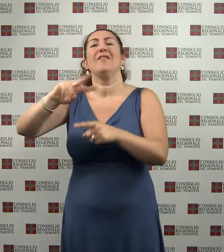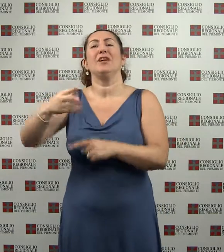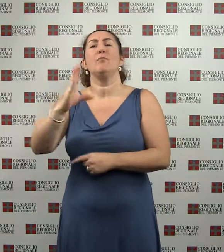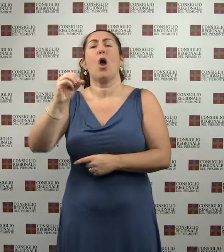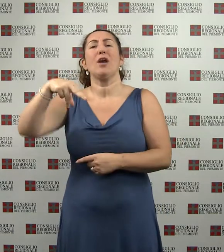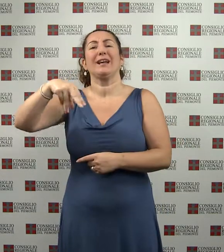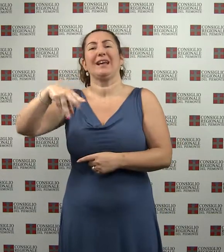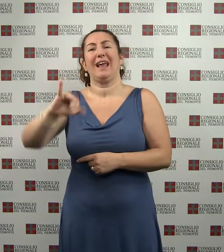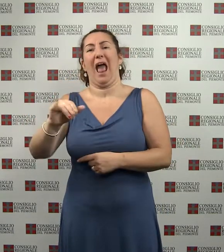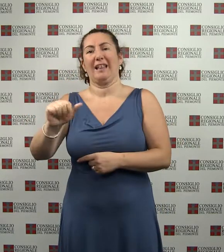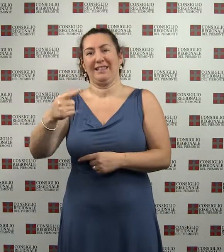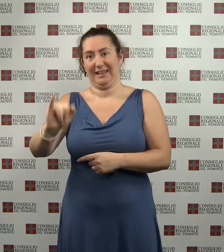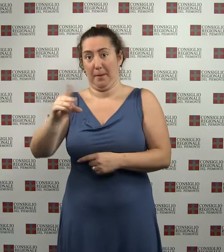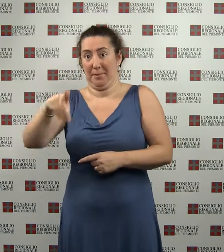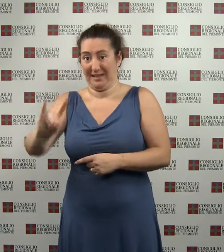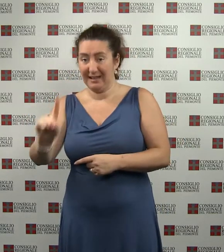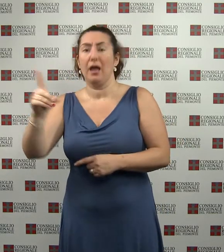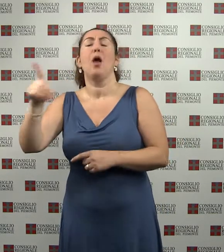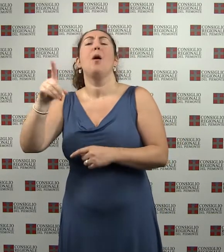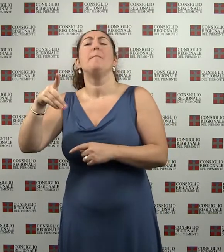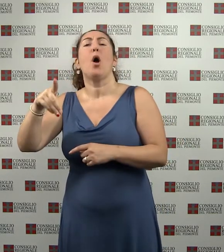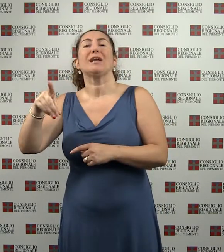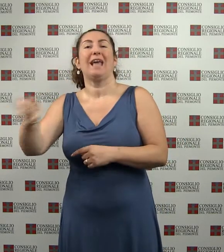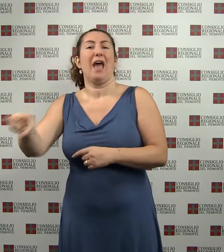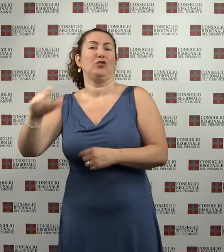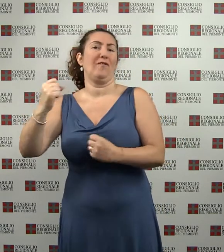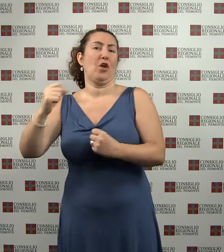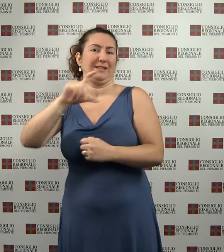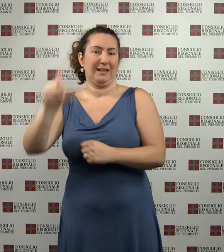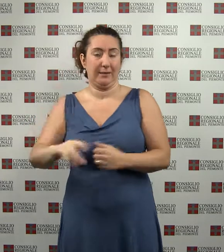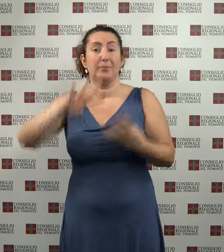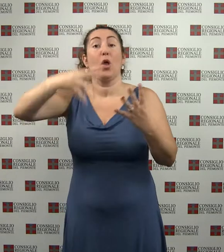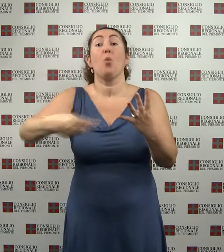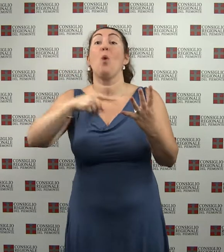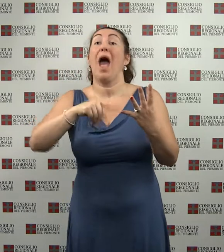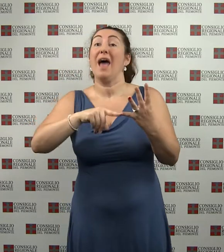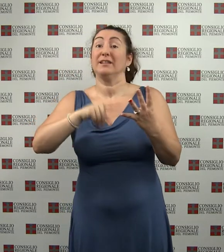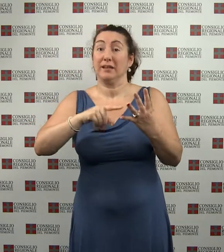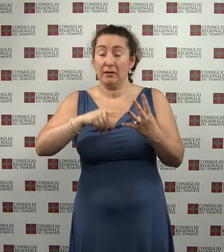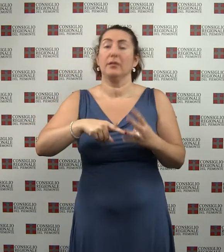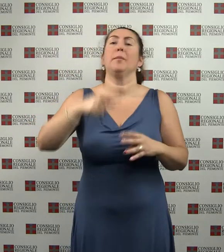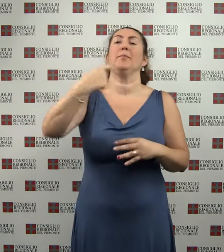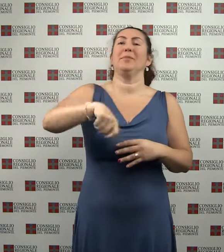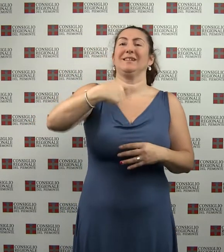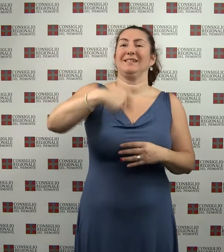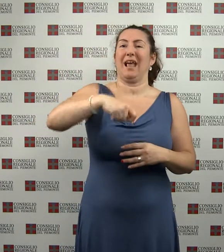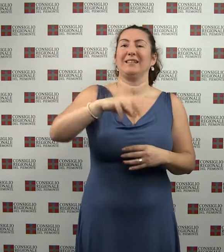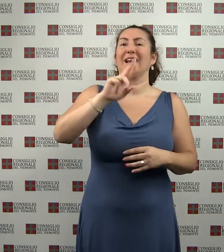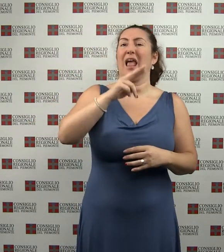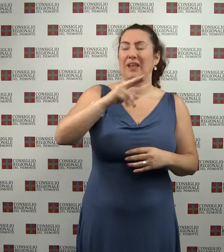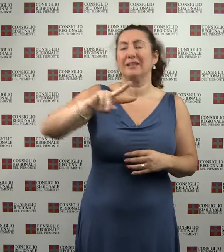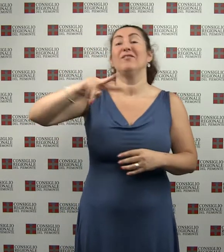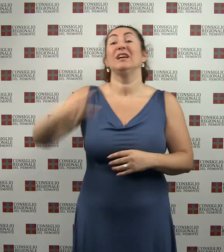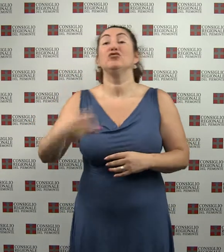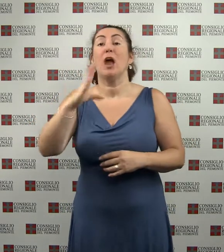Quarta, Sanità, Presidente Domenico Ravetti, Partito Democratico, Vice Davide Bono, Movimento 5 Stelle e